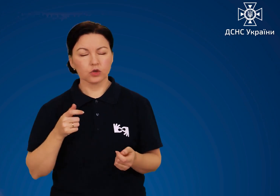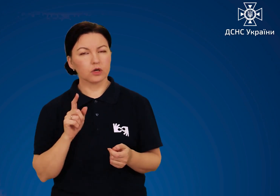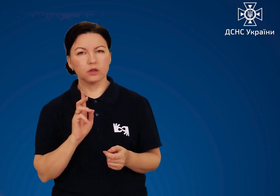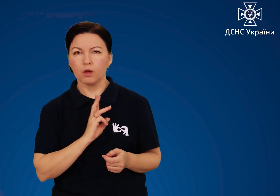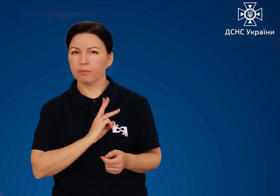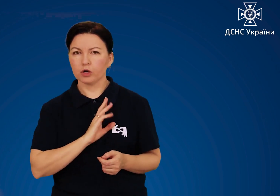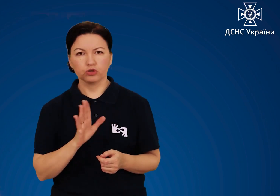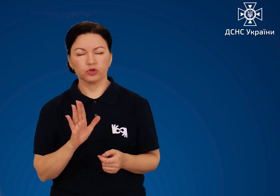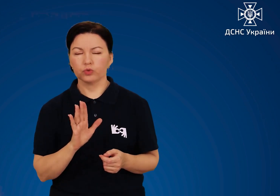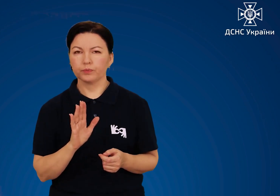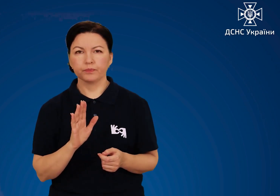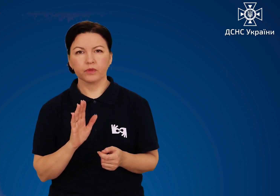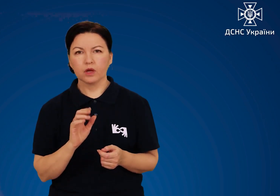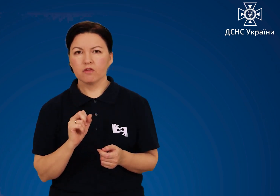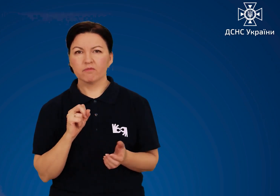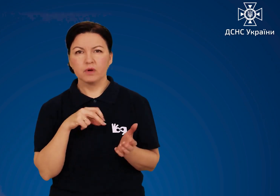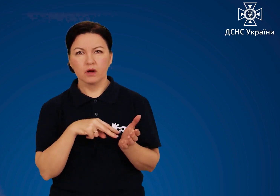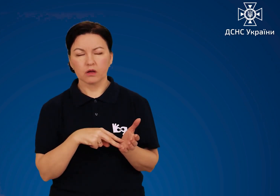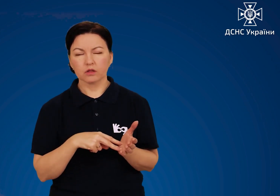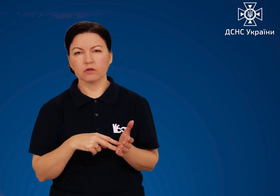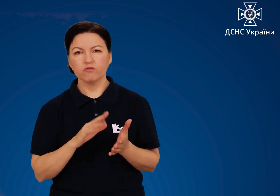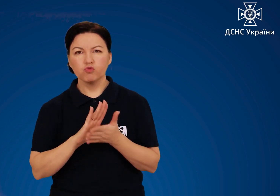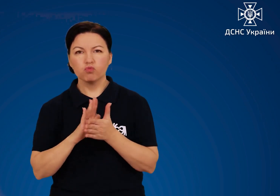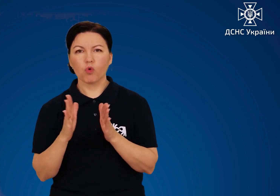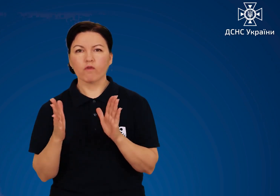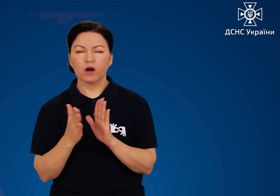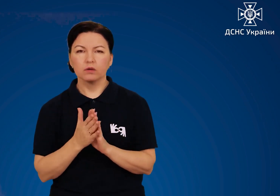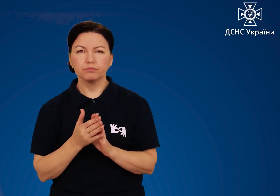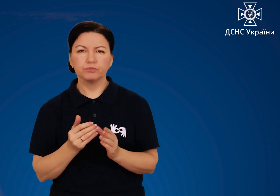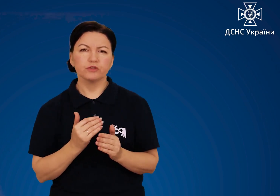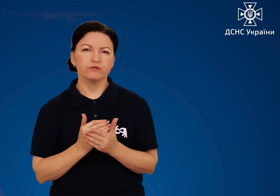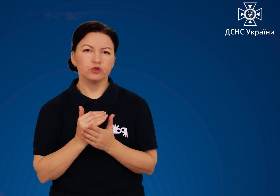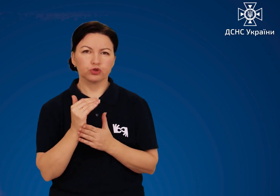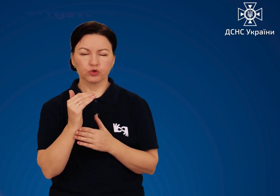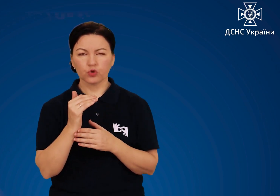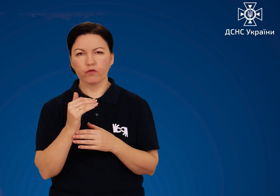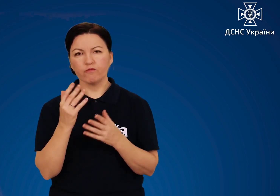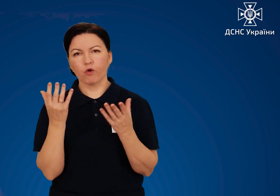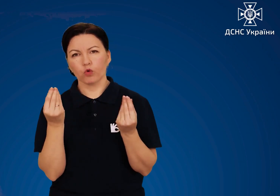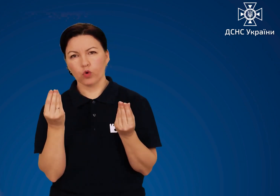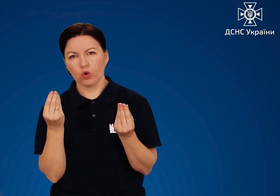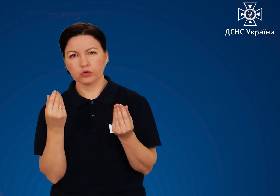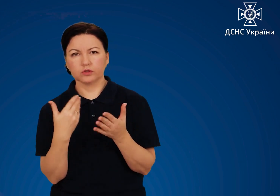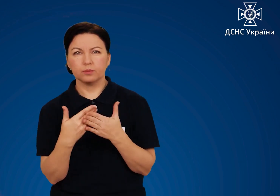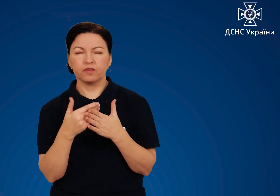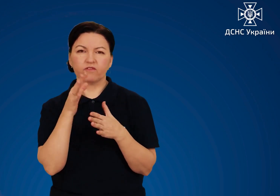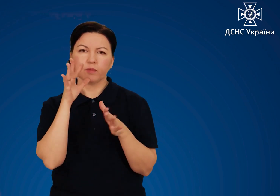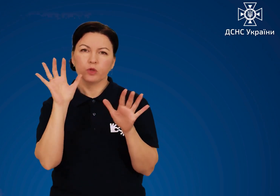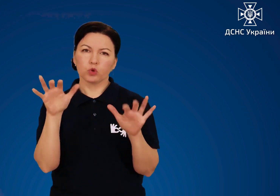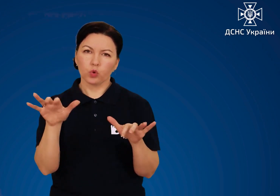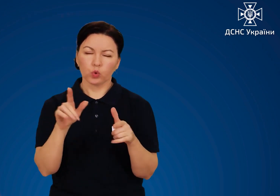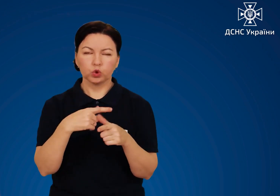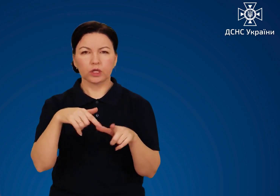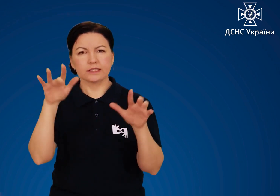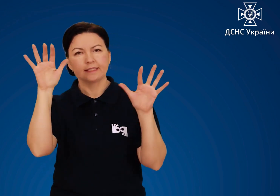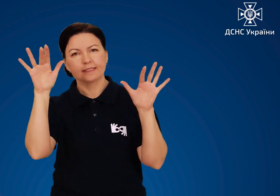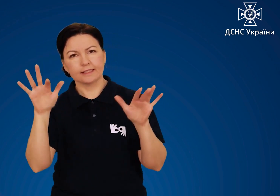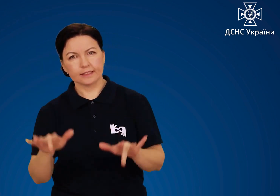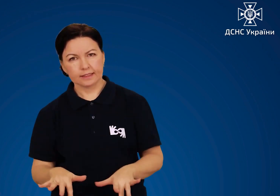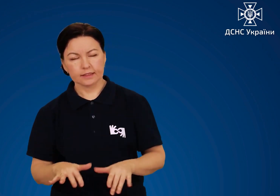Генератор не бажано вмикати в умовах підвищеної вологості, під час дощу або снігу.